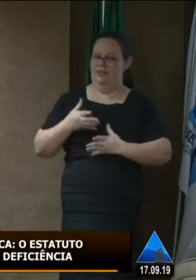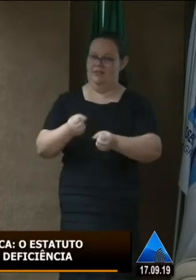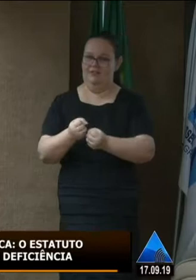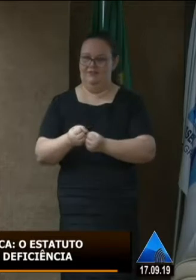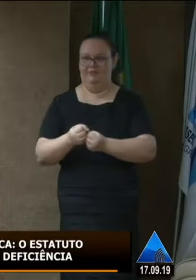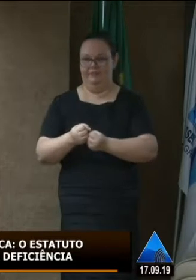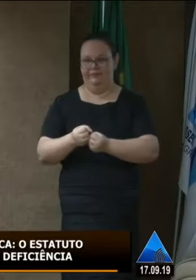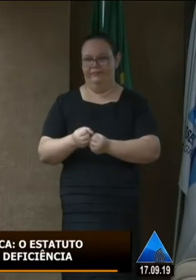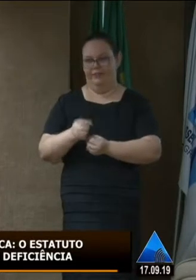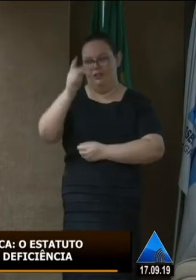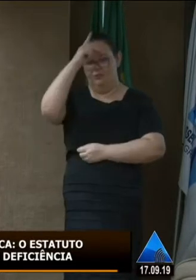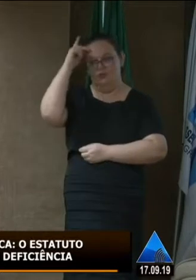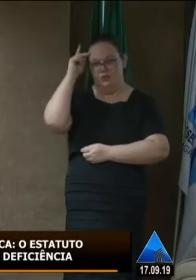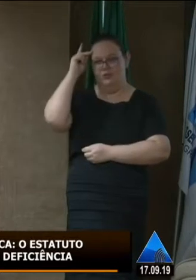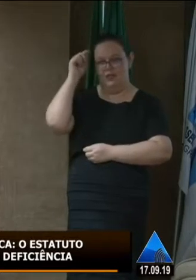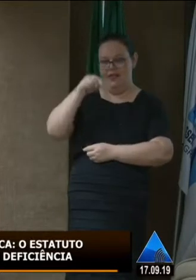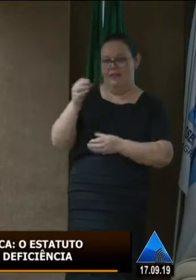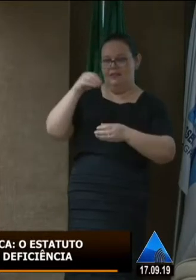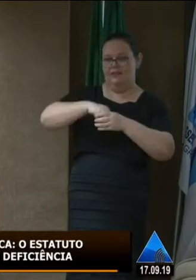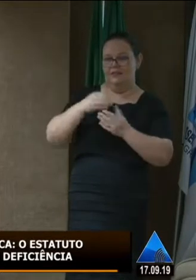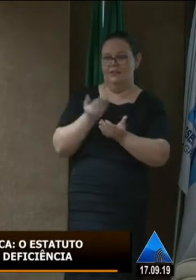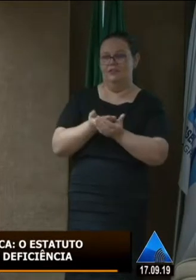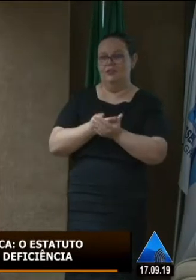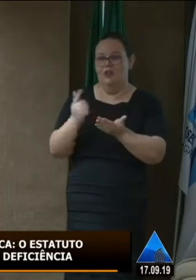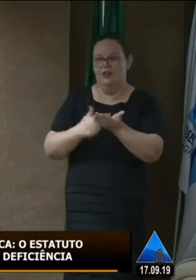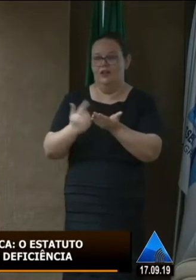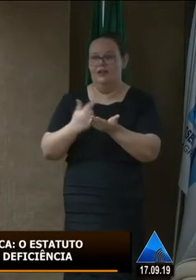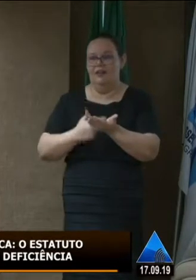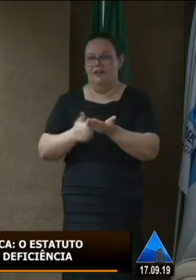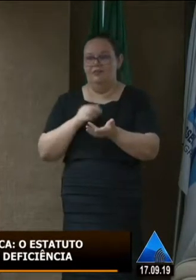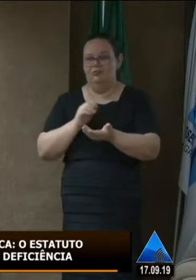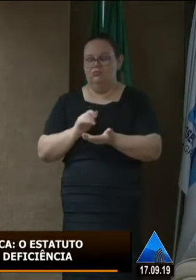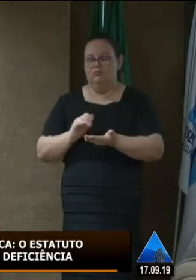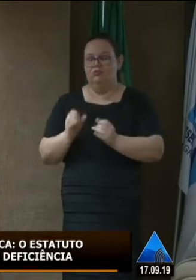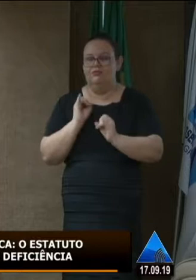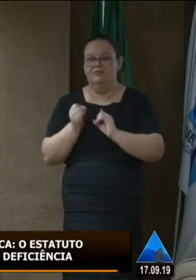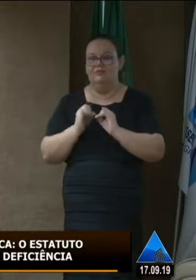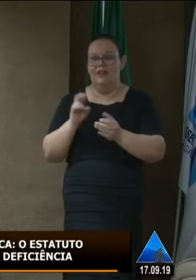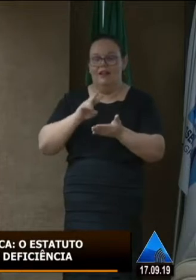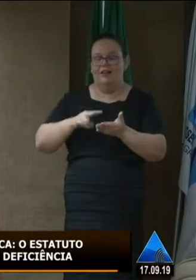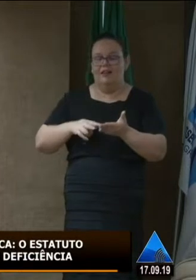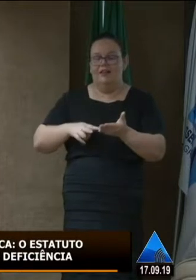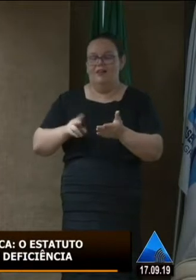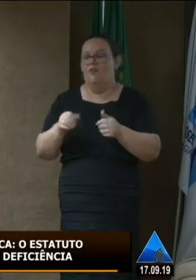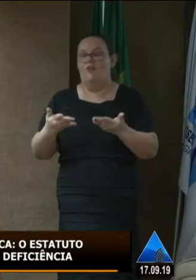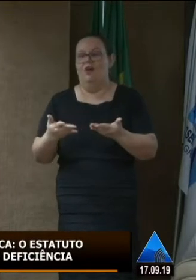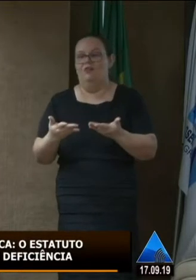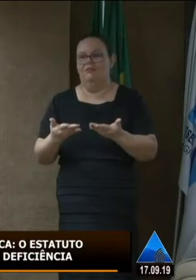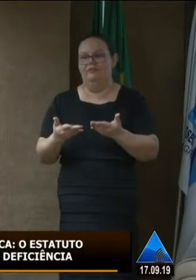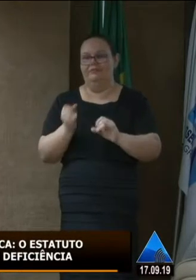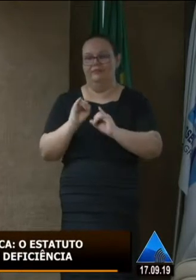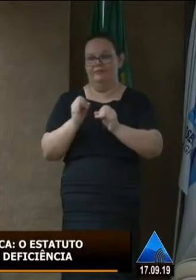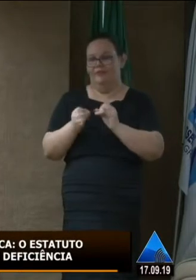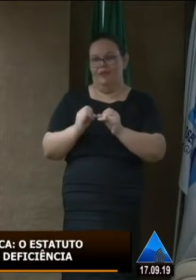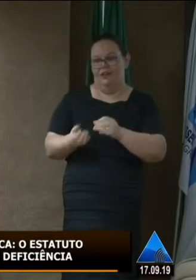não consegue acessar, porque o livro é em formato digital, e ele vai ler isso aonde? Não é? Ele não tem um computador na casa